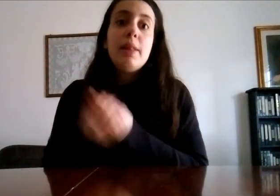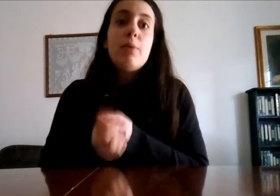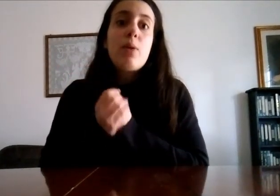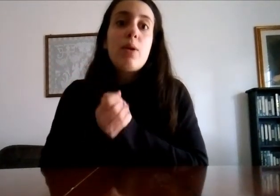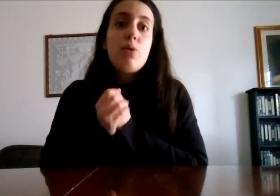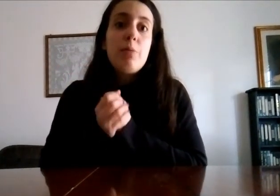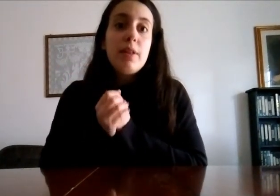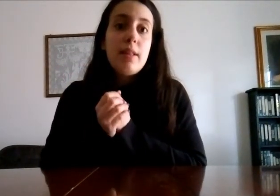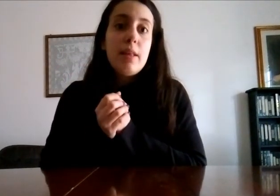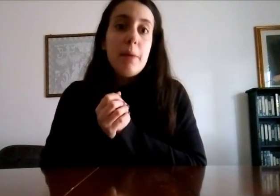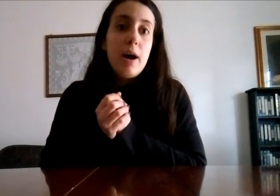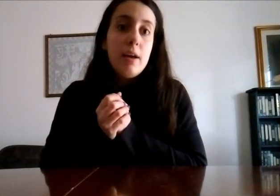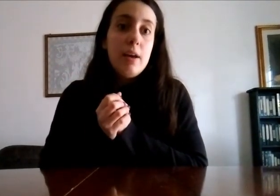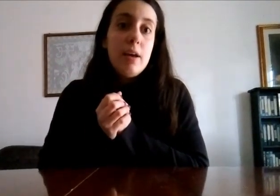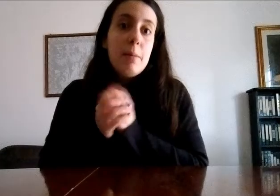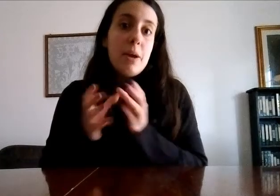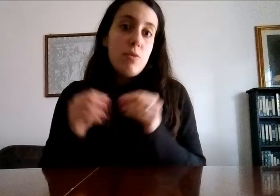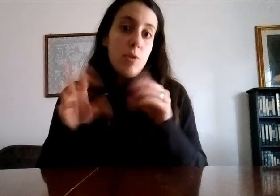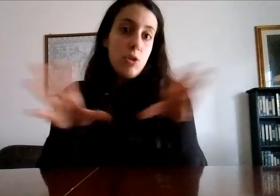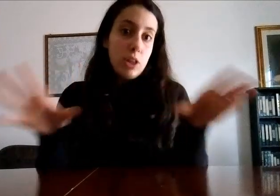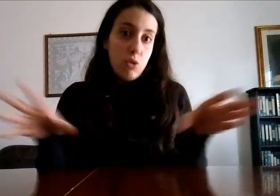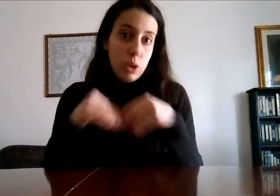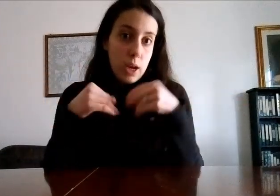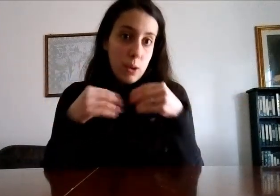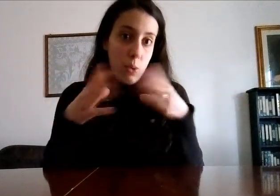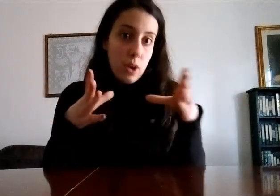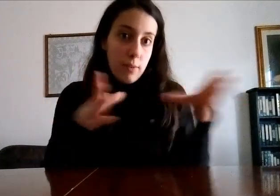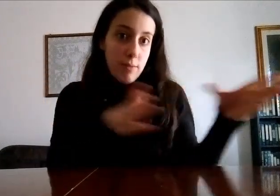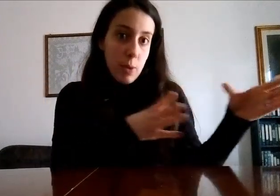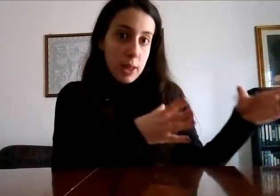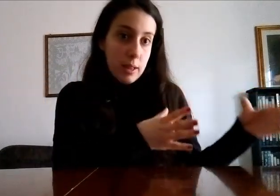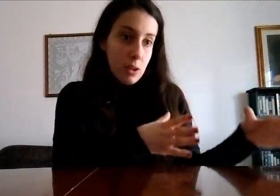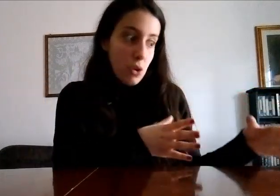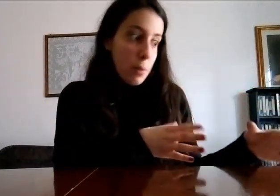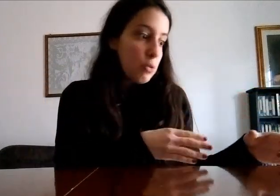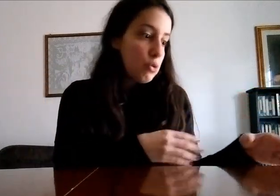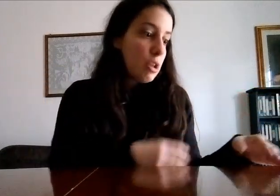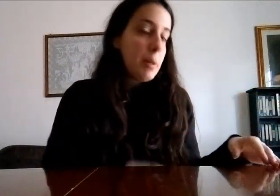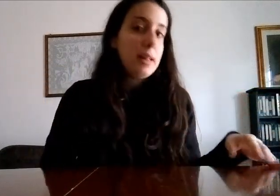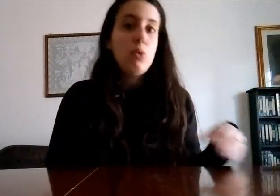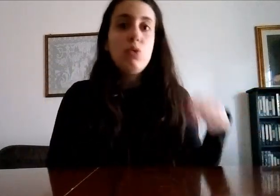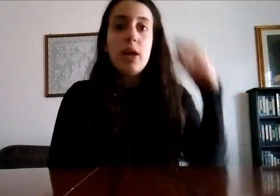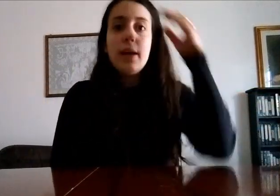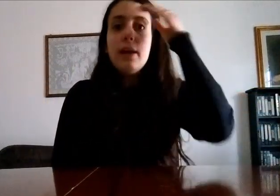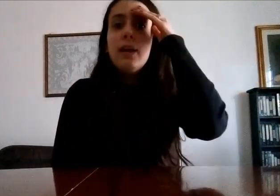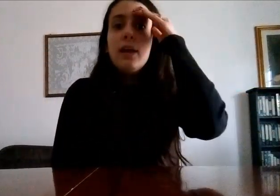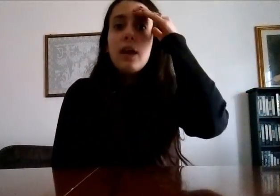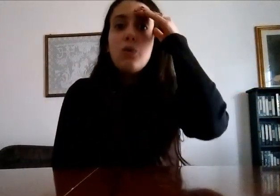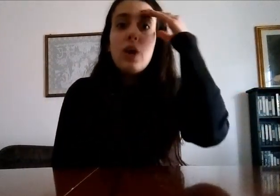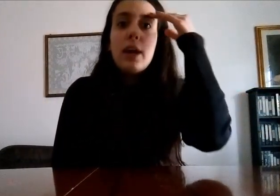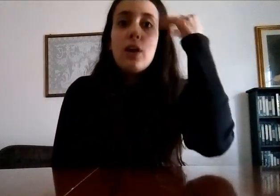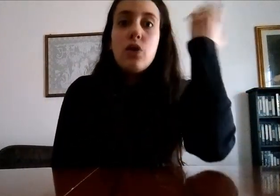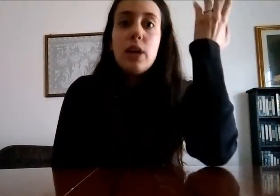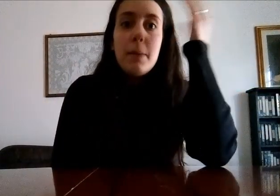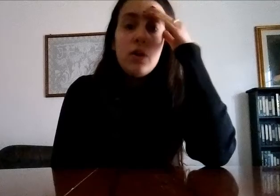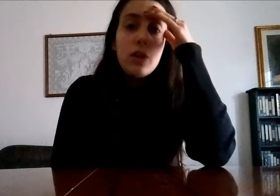mettiamo che qualcuno poi si sente male ma io non voglio assaggiudicare quello che fa questa signora però giustamente se tu sai che il tuo cane è così almeno